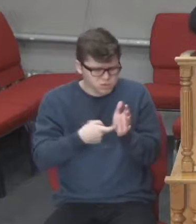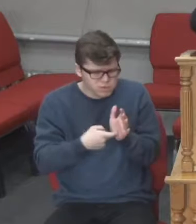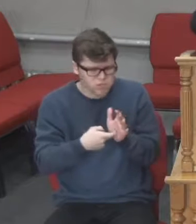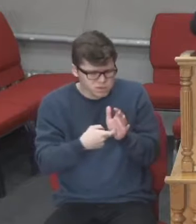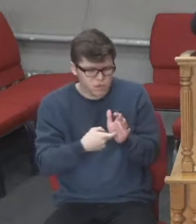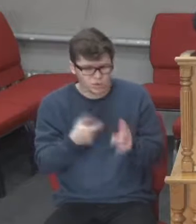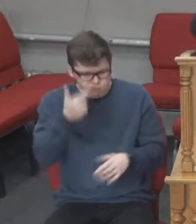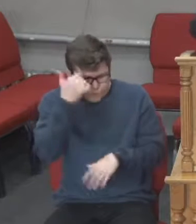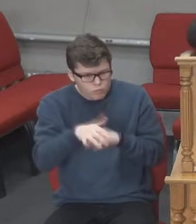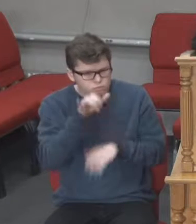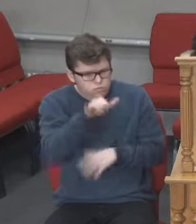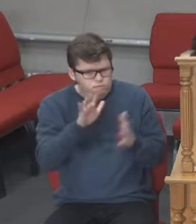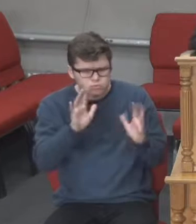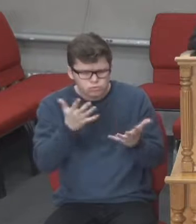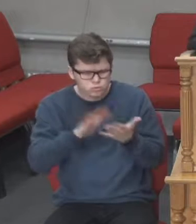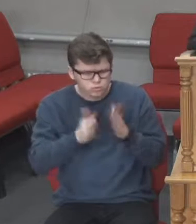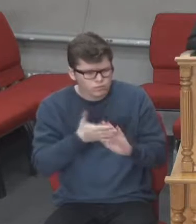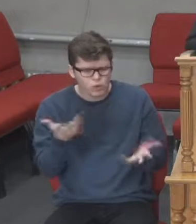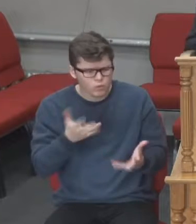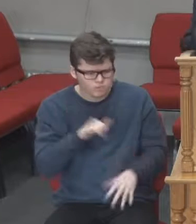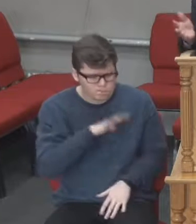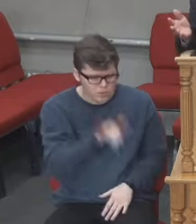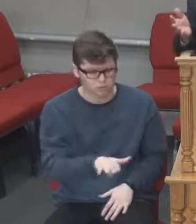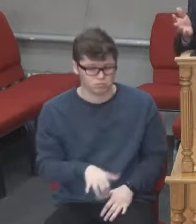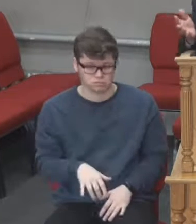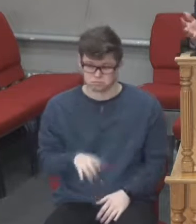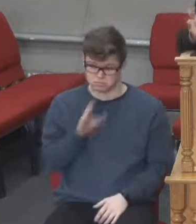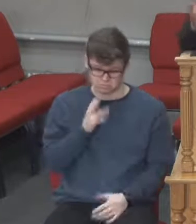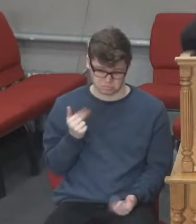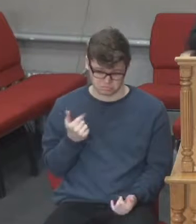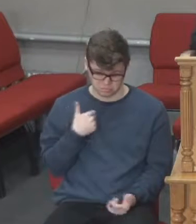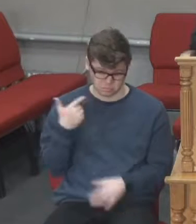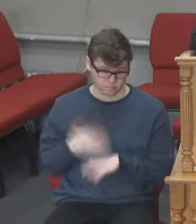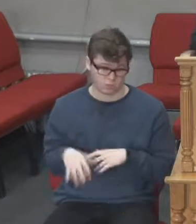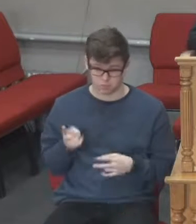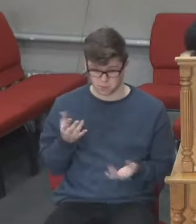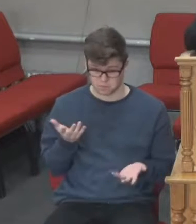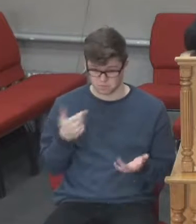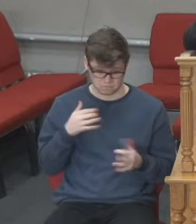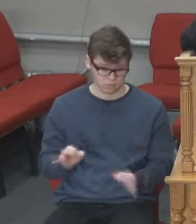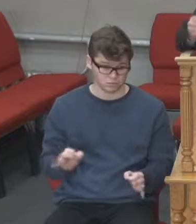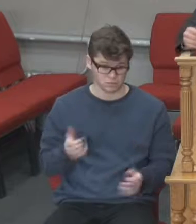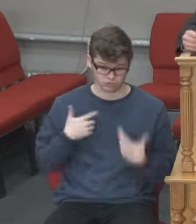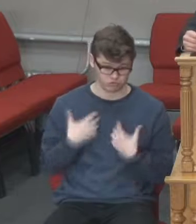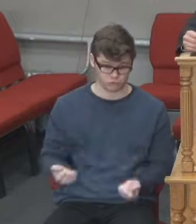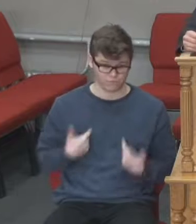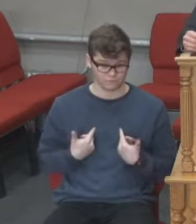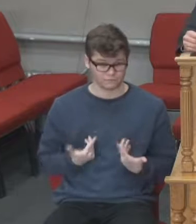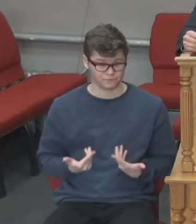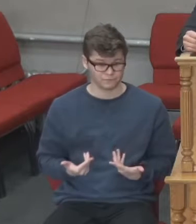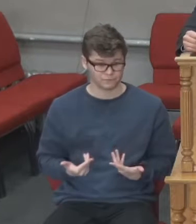Кореспондентка сказала, ви ж розумієте, в якій ситуації ви знаходилися? Так, каже, так, я розумію, але ми її пережили, ми вижили з неї.